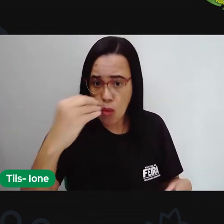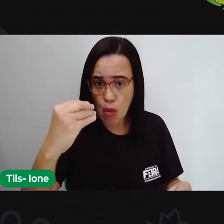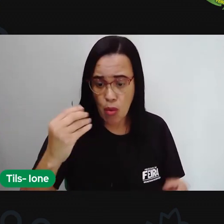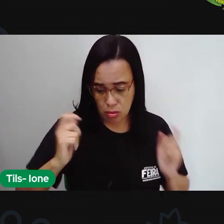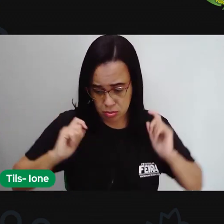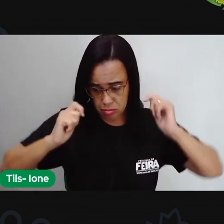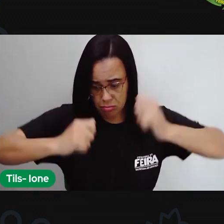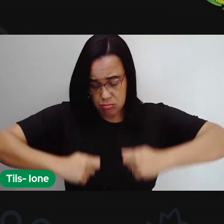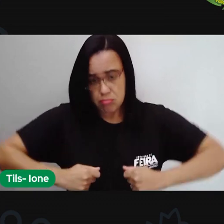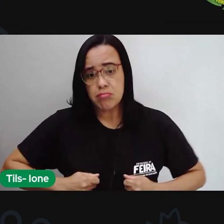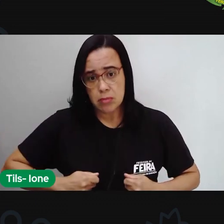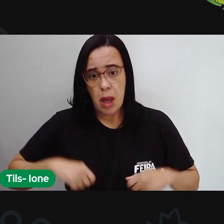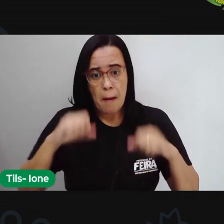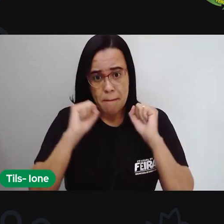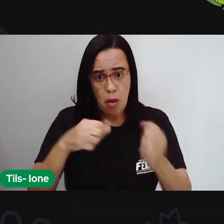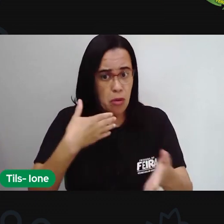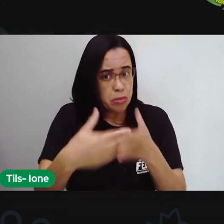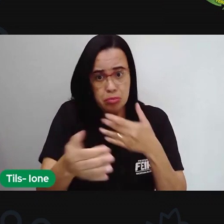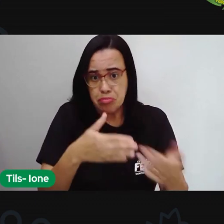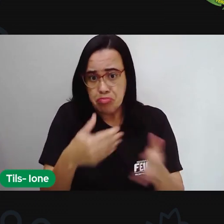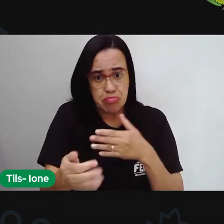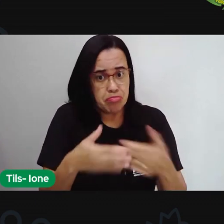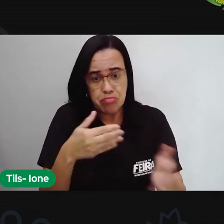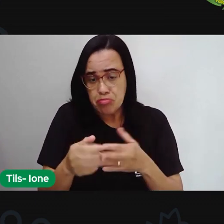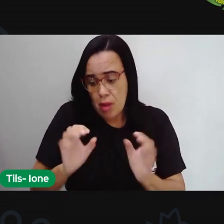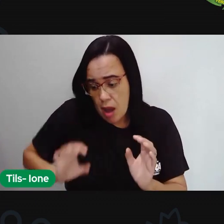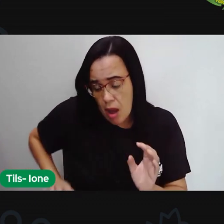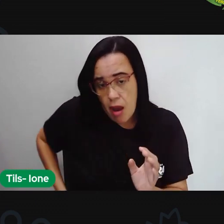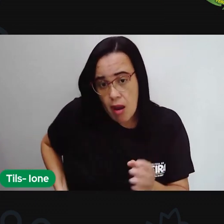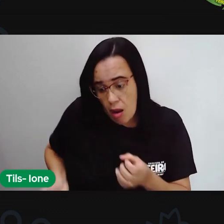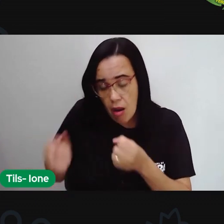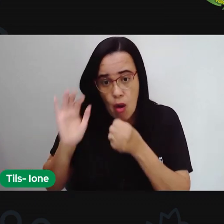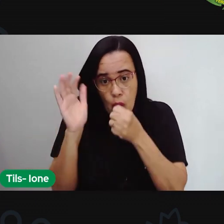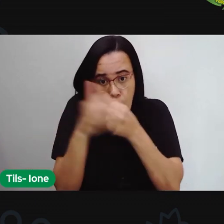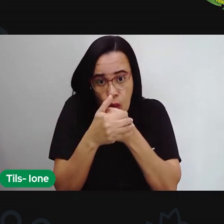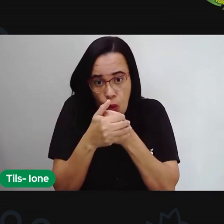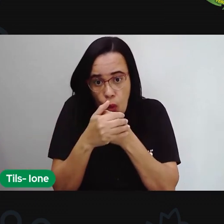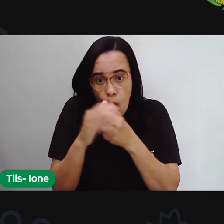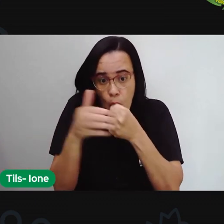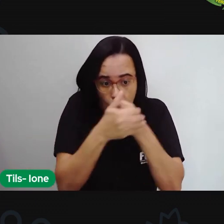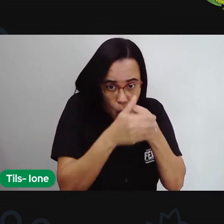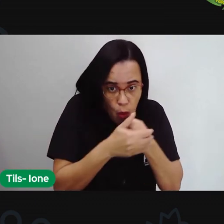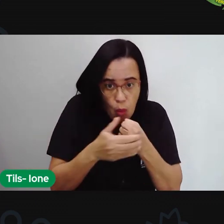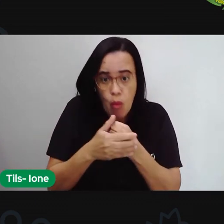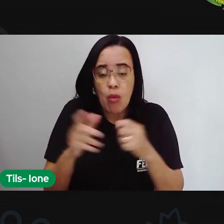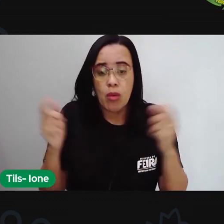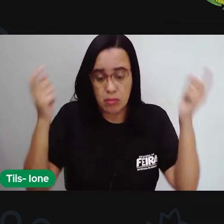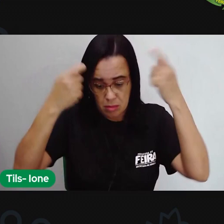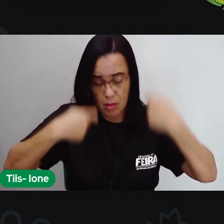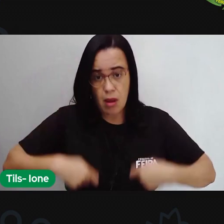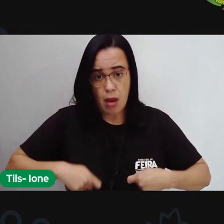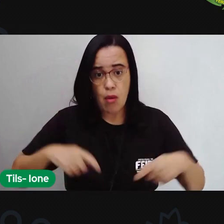e esconder as orelhas o rabo e a boca enorme embaixo da fantasia.